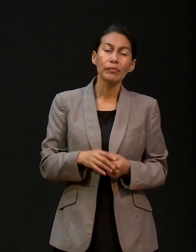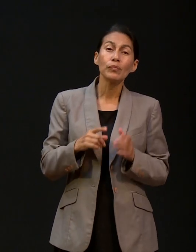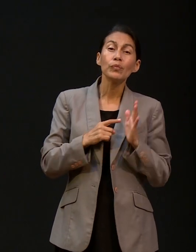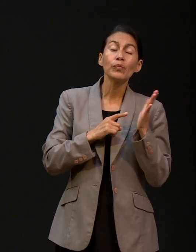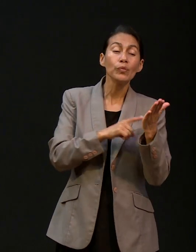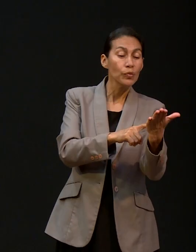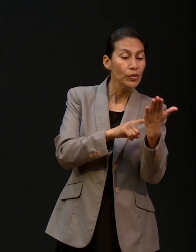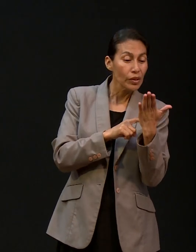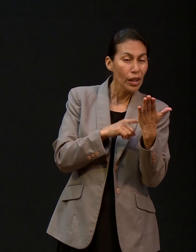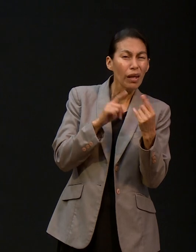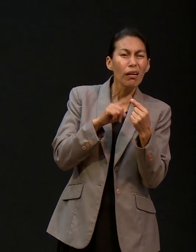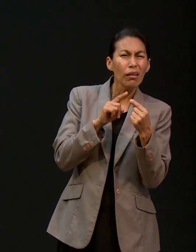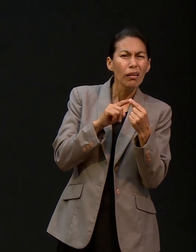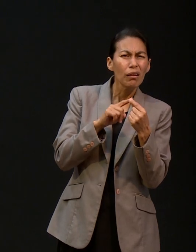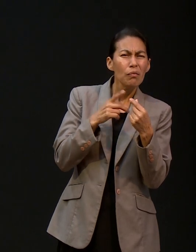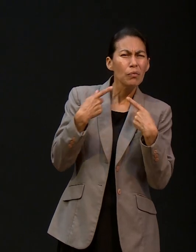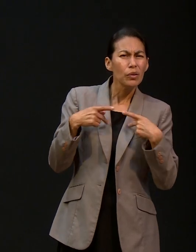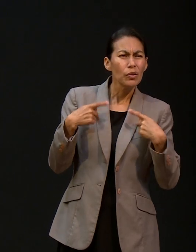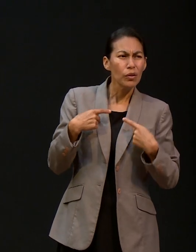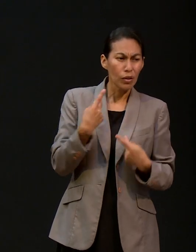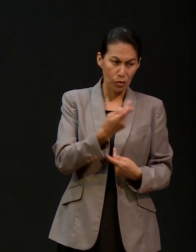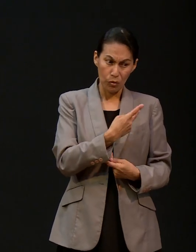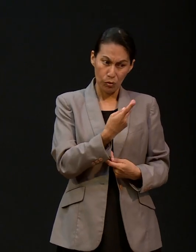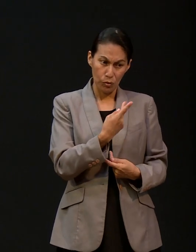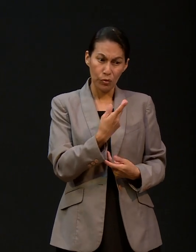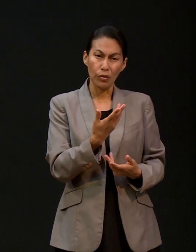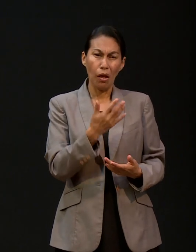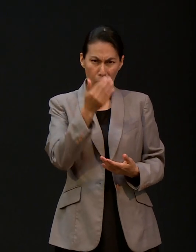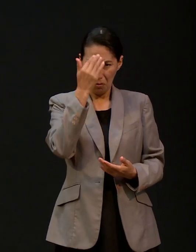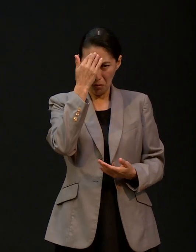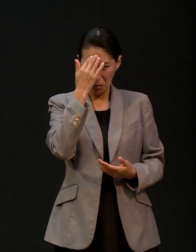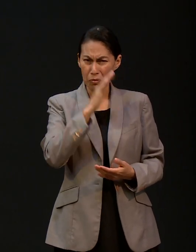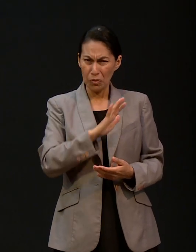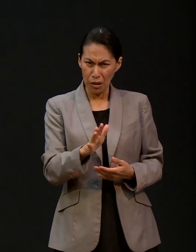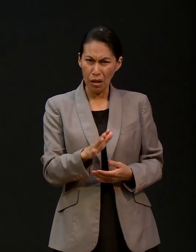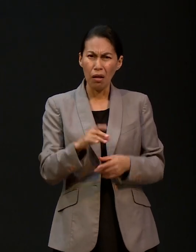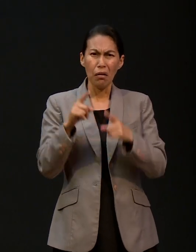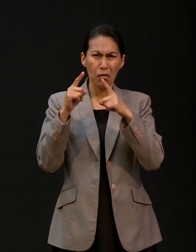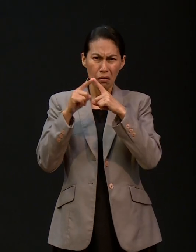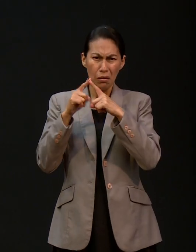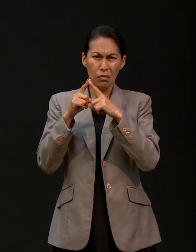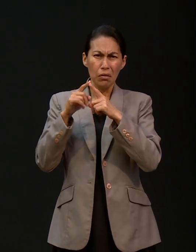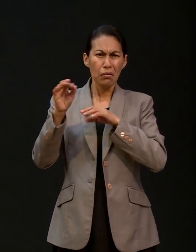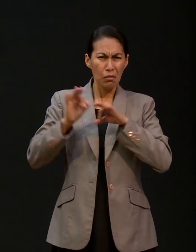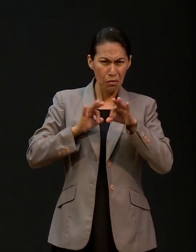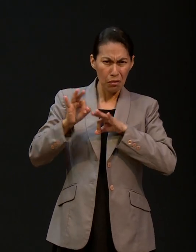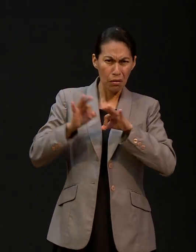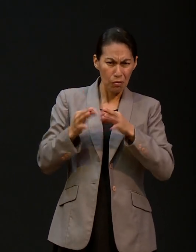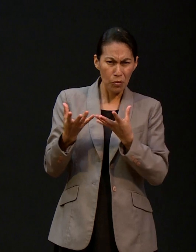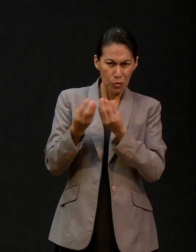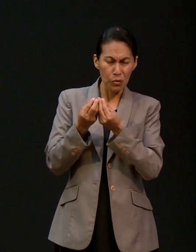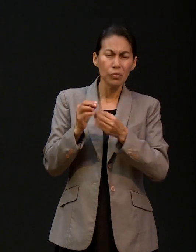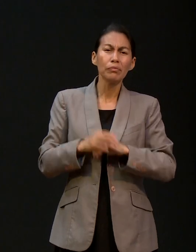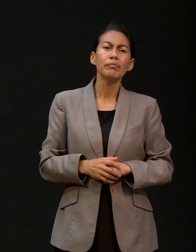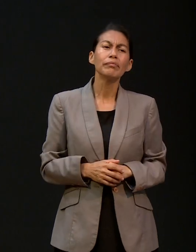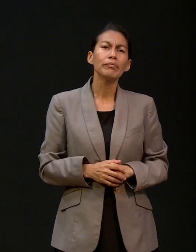quién era la persona. Ya nos conocíamos, trabajábamos juntos, como dijimos ahorita, en la iglesia. Así es que, pues,